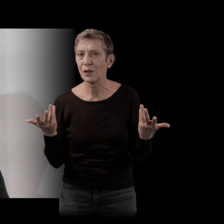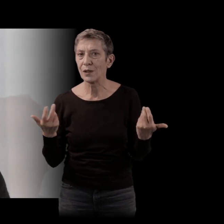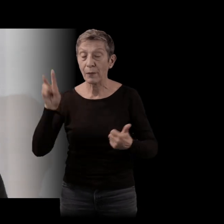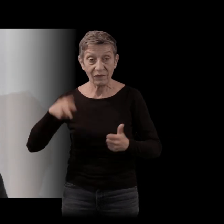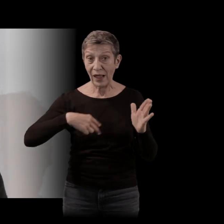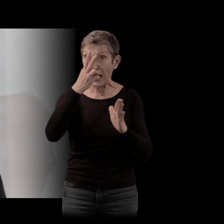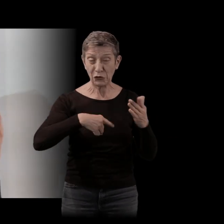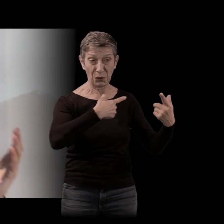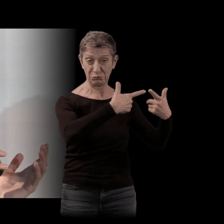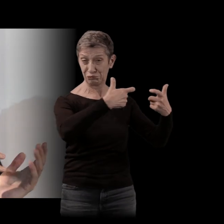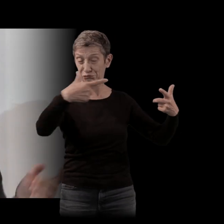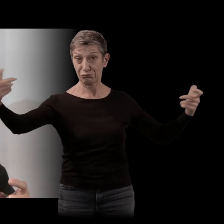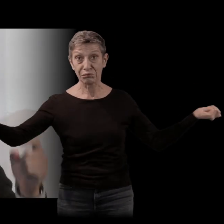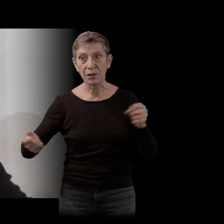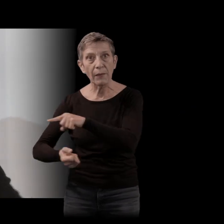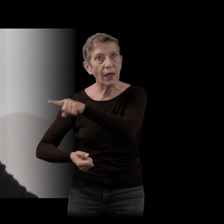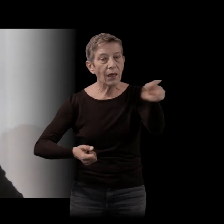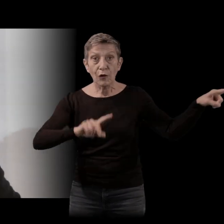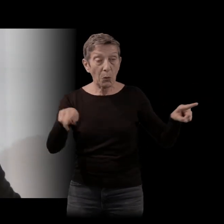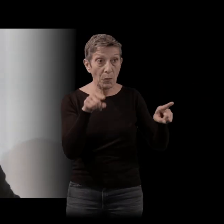lecteurs qu'on touche aussi des lecteurs qui n'auraient jamais dû arriver jusqu'à ce livre.